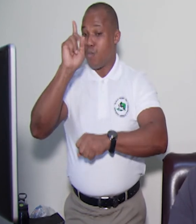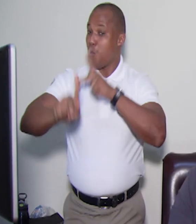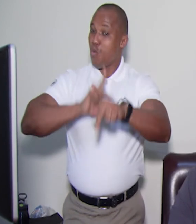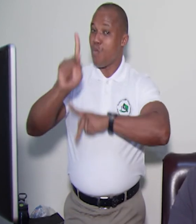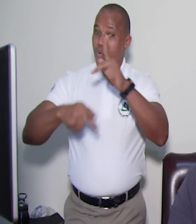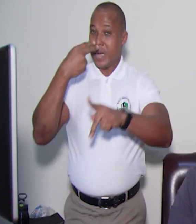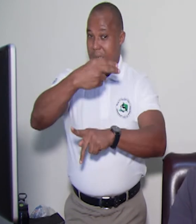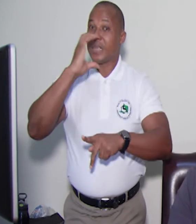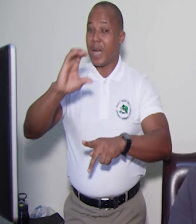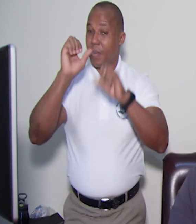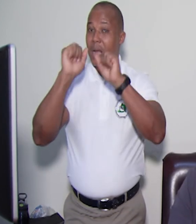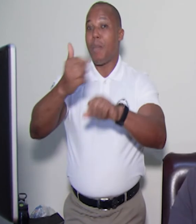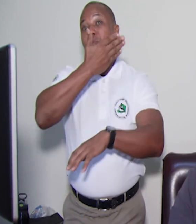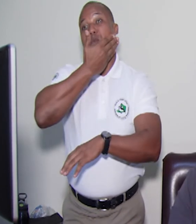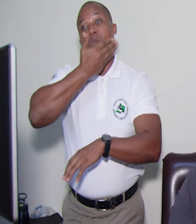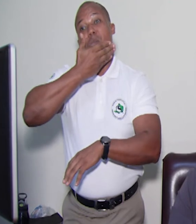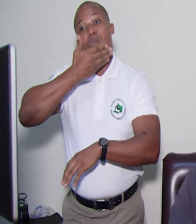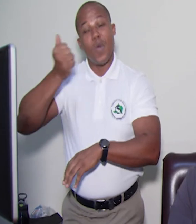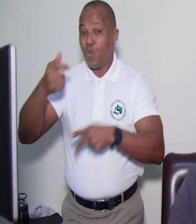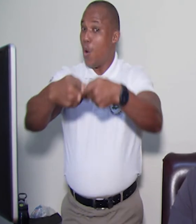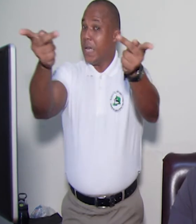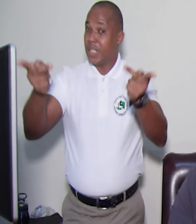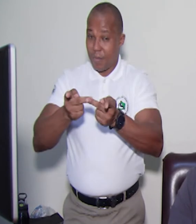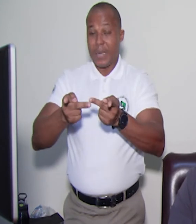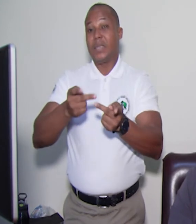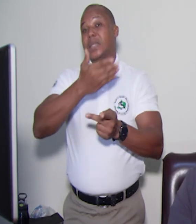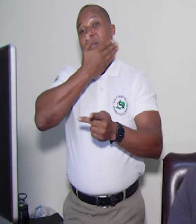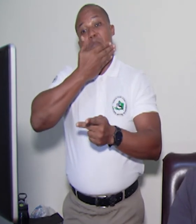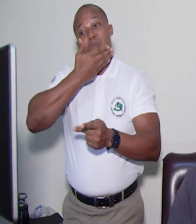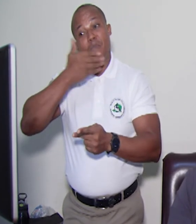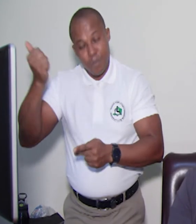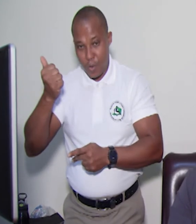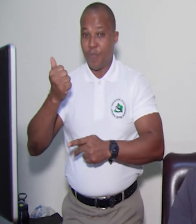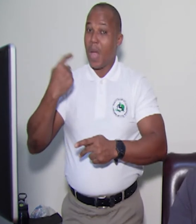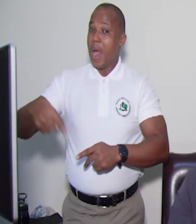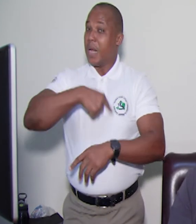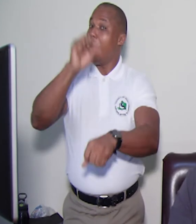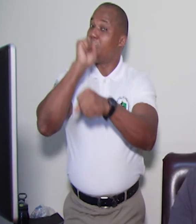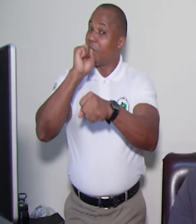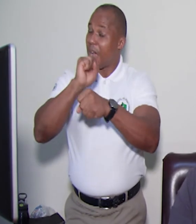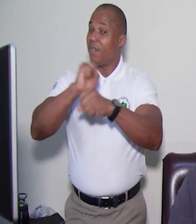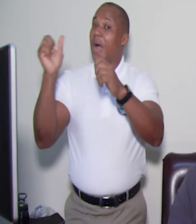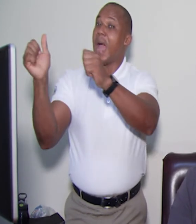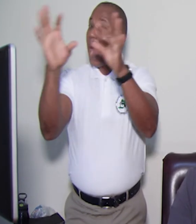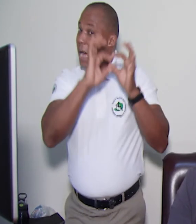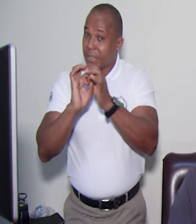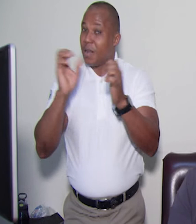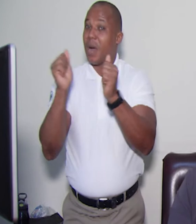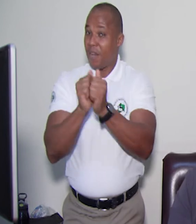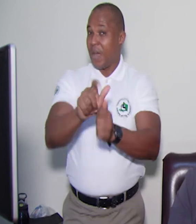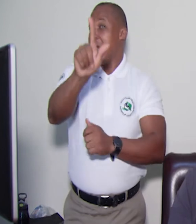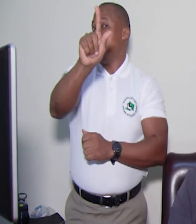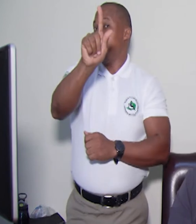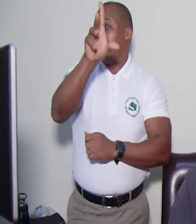e, mye, ale nou espas ki puy apropriye. Antwetan, nou ap trafwa y, de konser, avek DPC, donk, pou nou